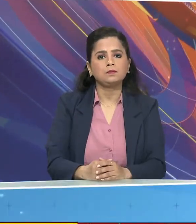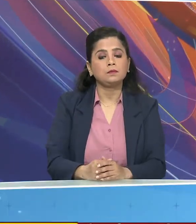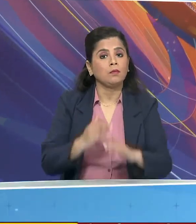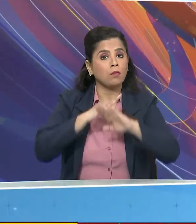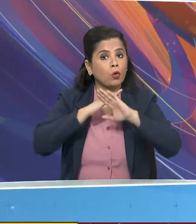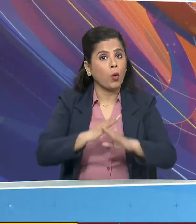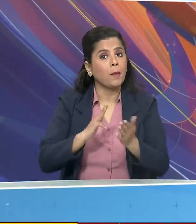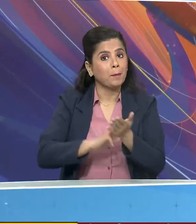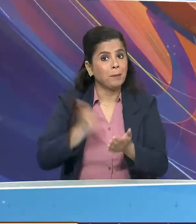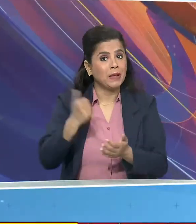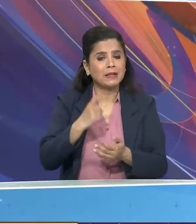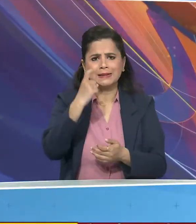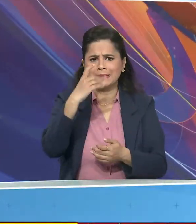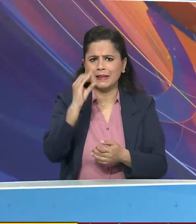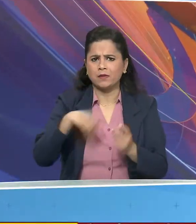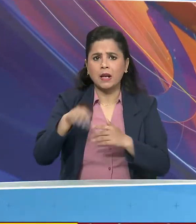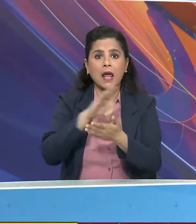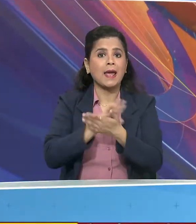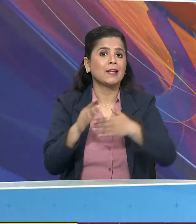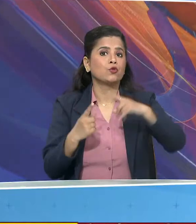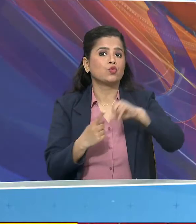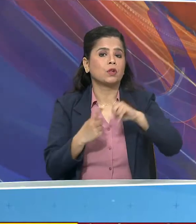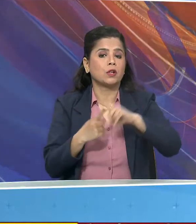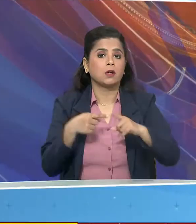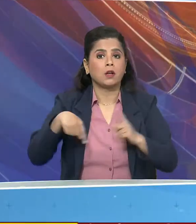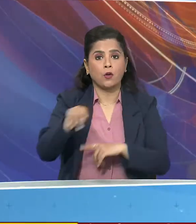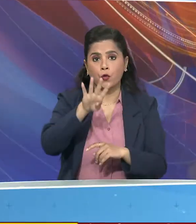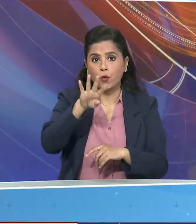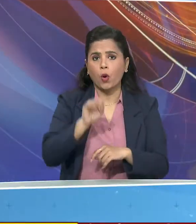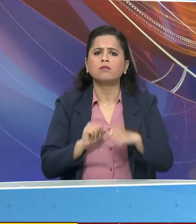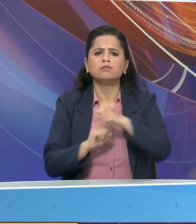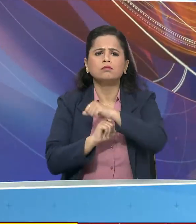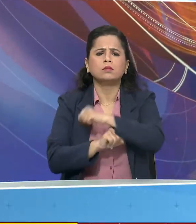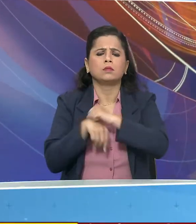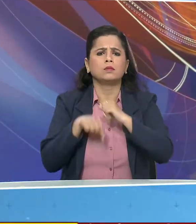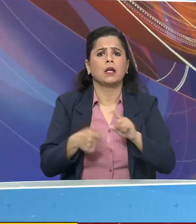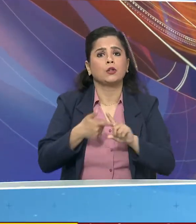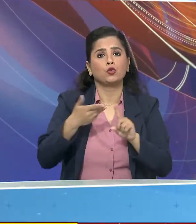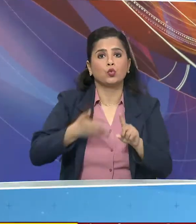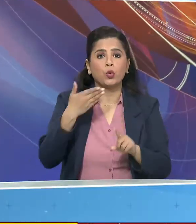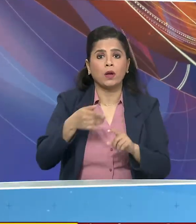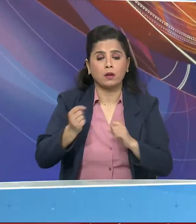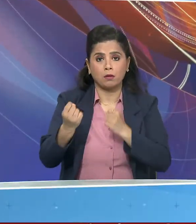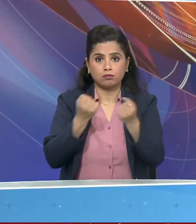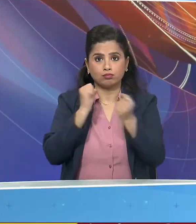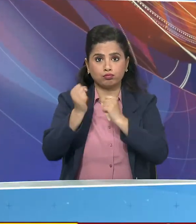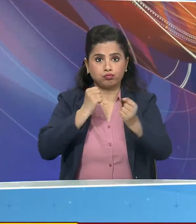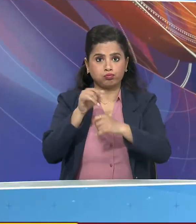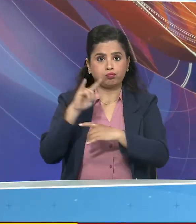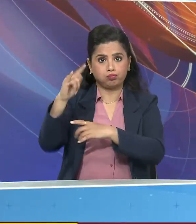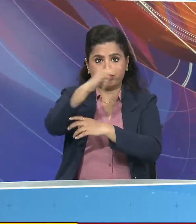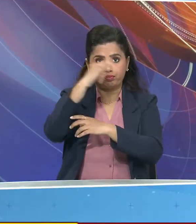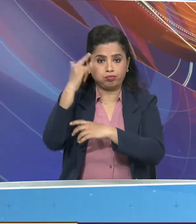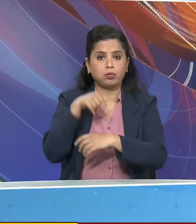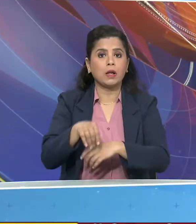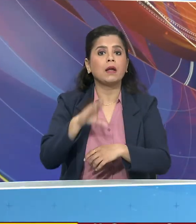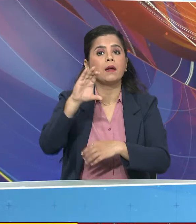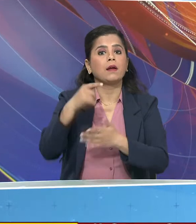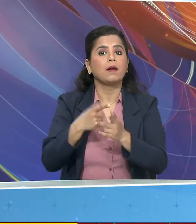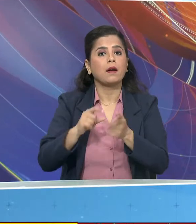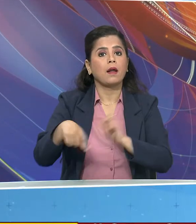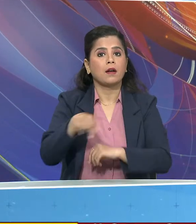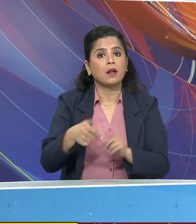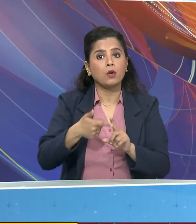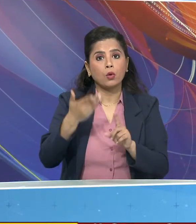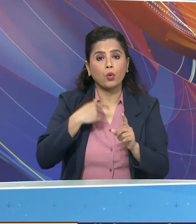रक्षा मंत्री वाले ने 70 HTT, 44 बुन्यादी प्रशिक्षिक्षिक विमान और 3 कैड़िट प्रशिक्षिक पोथ प्राप्त करने के